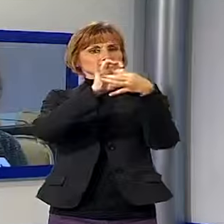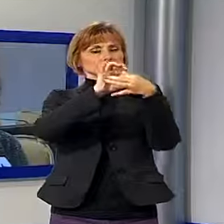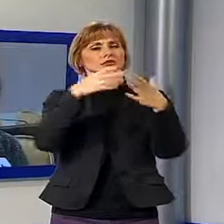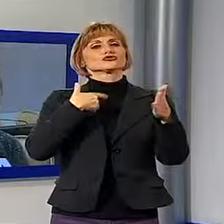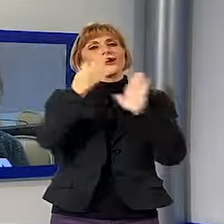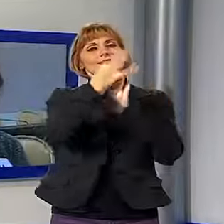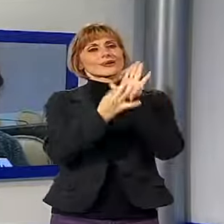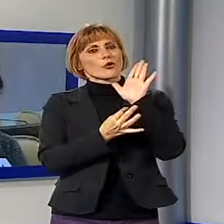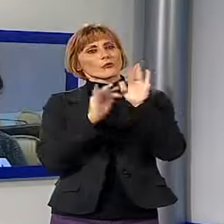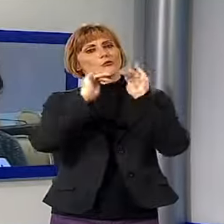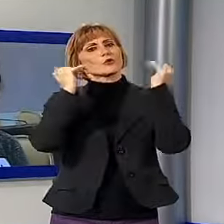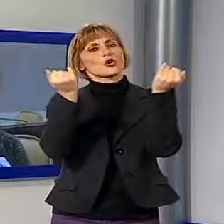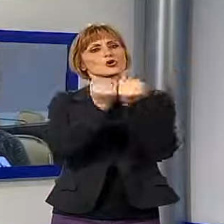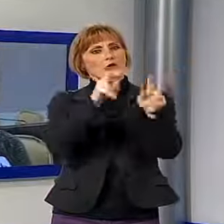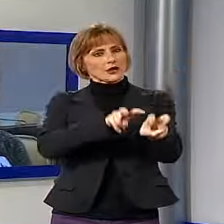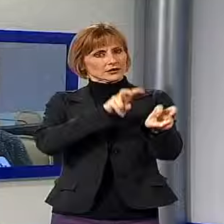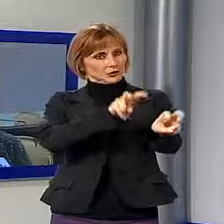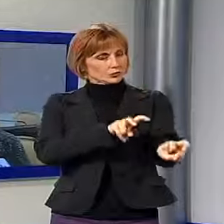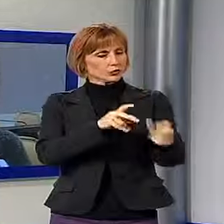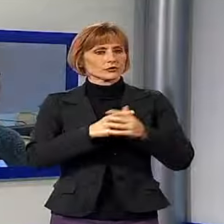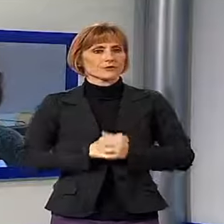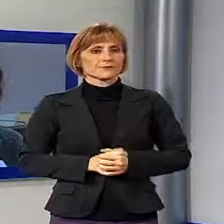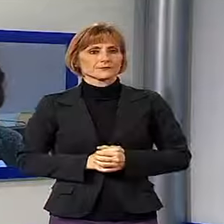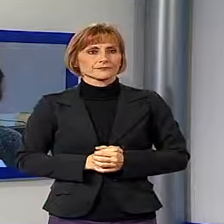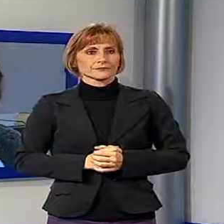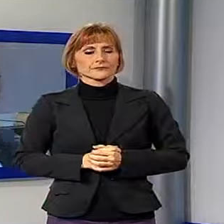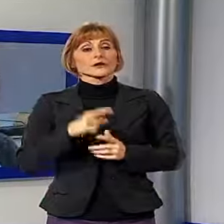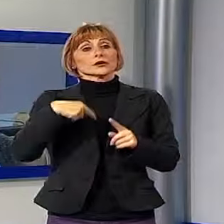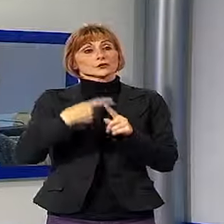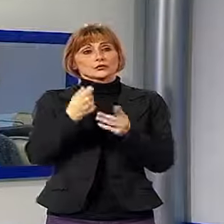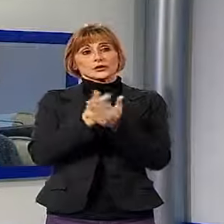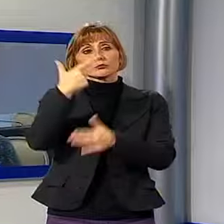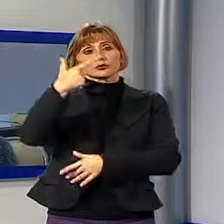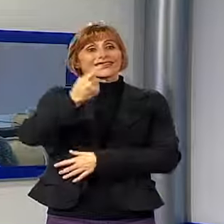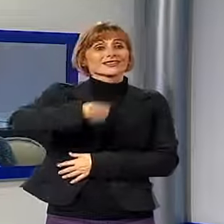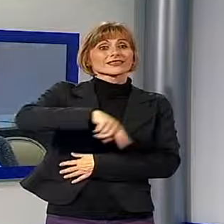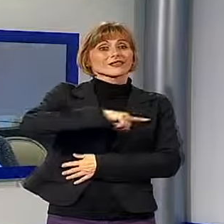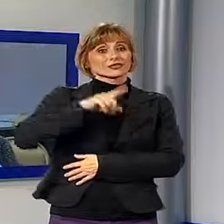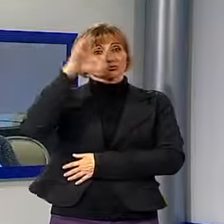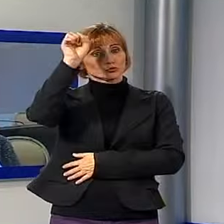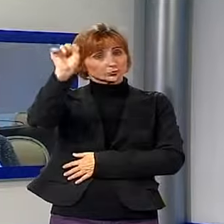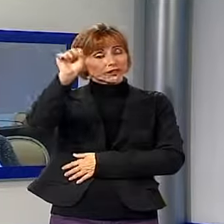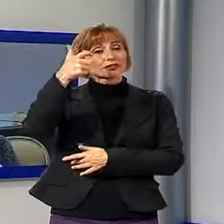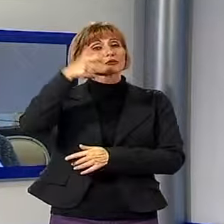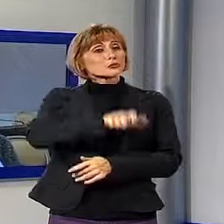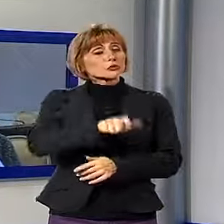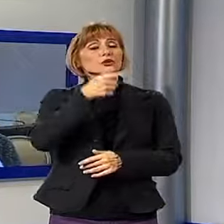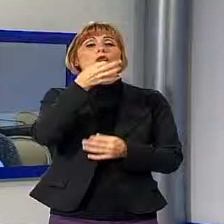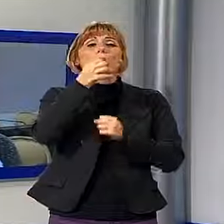il mondo dell'agricoltura. È poi importante per i nostri ragazzi perché vanno a conoscere uno strumento proprio di